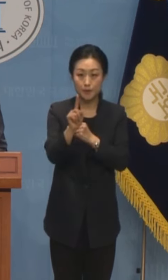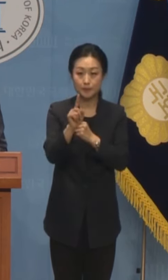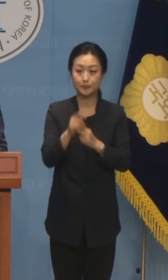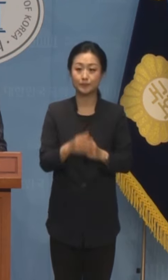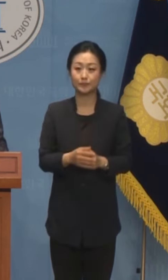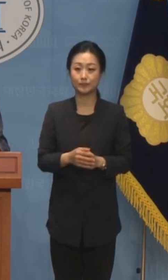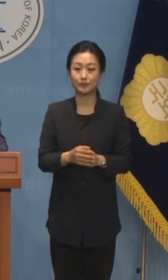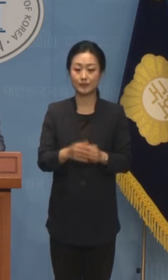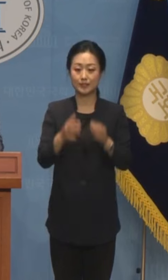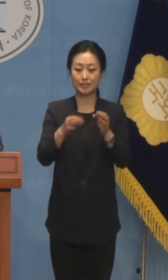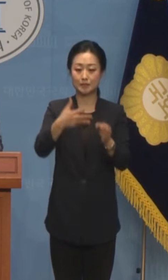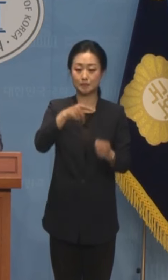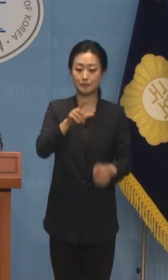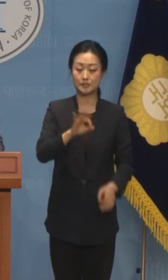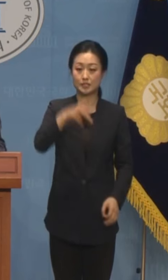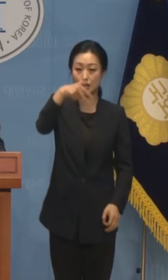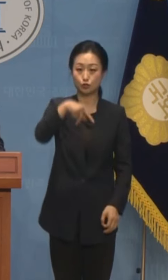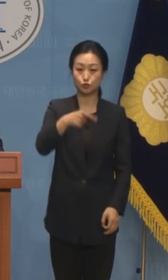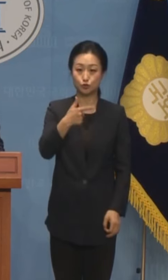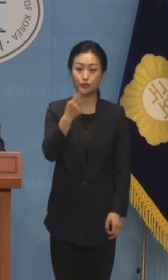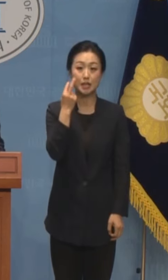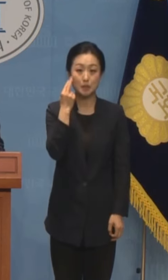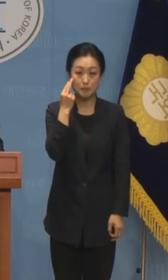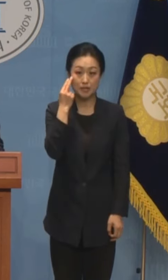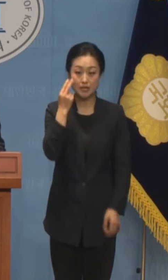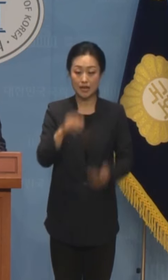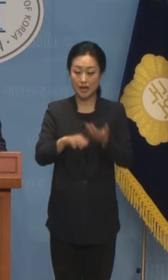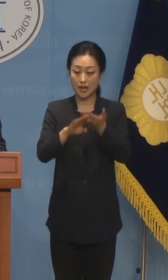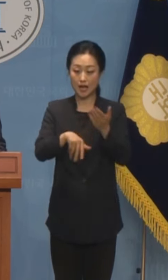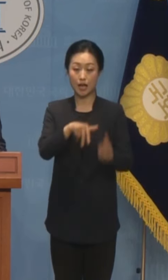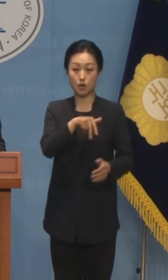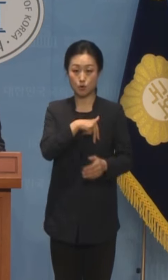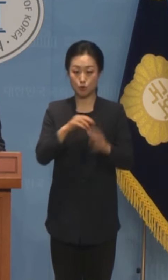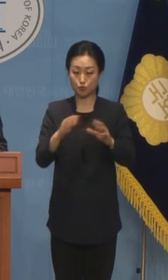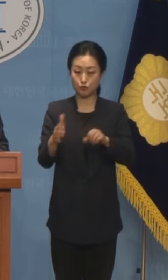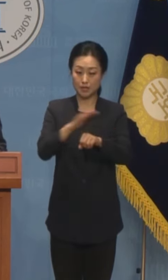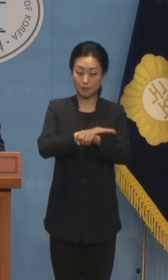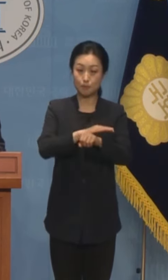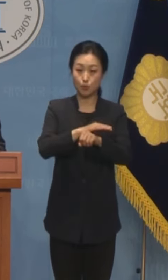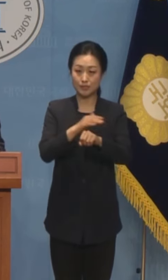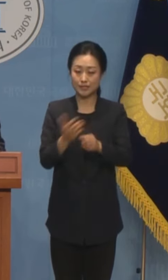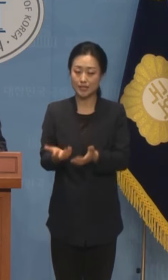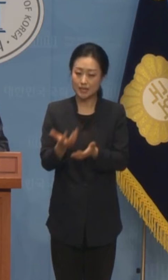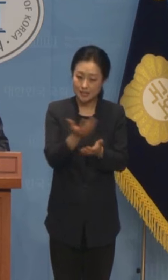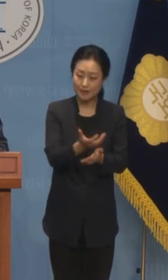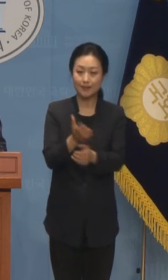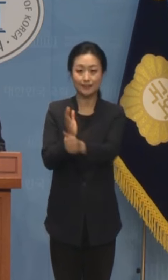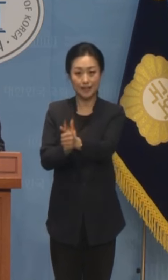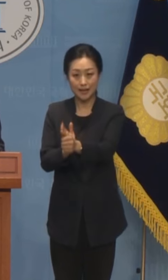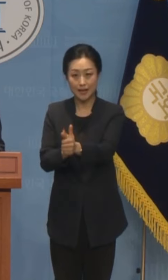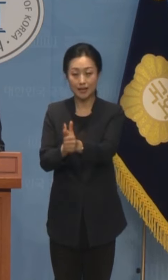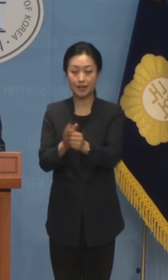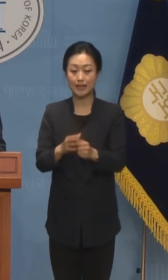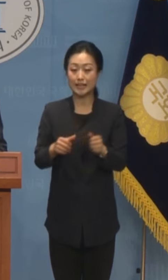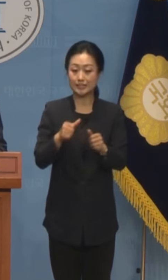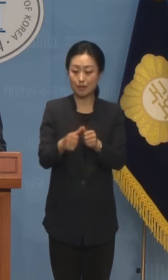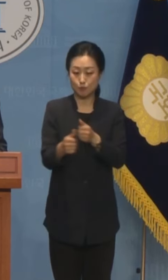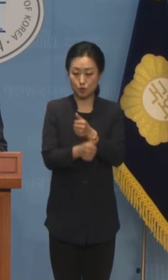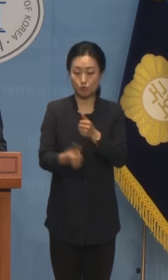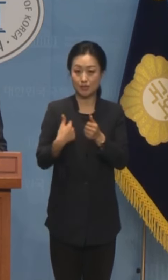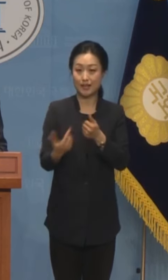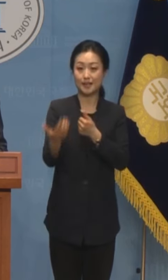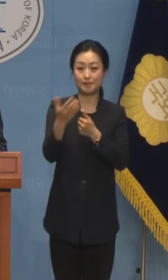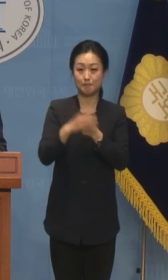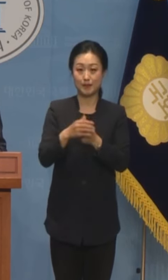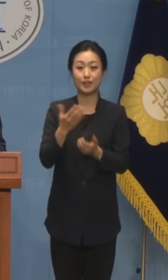김창준 전 미국 연방 하원의원의 국민묘지 안장, 국정자문위원 위촉